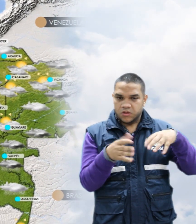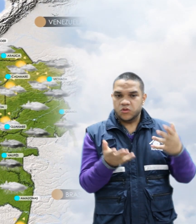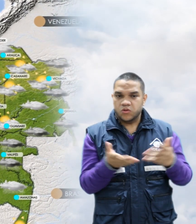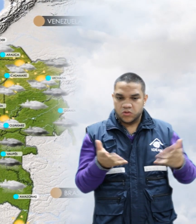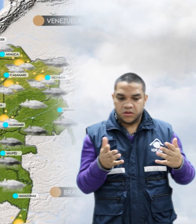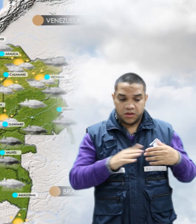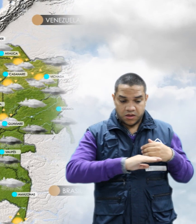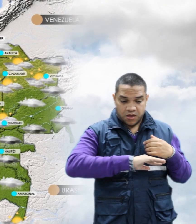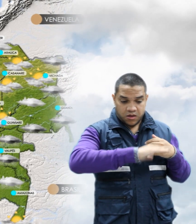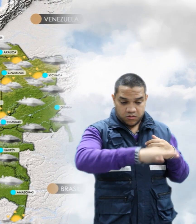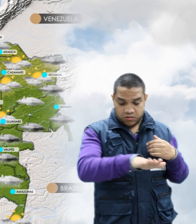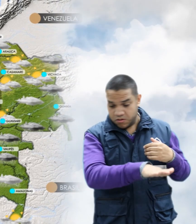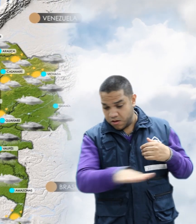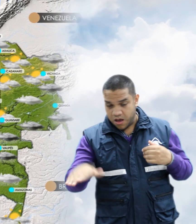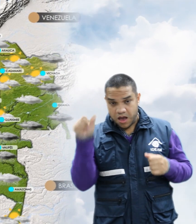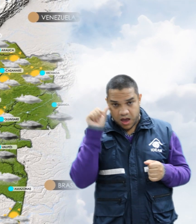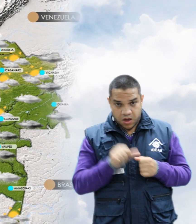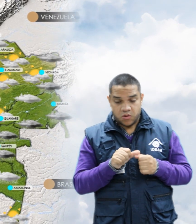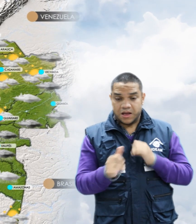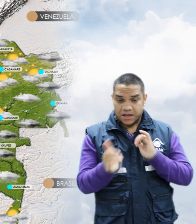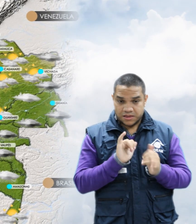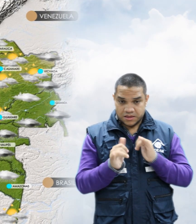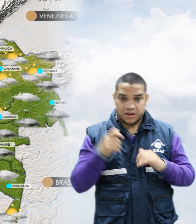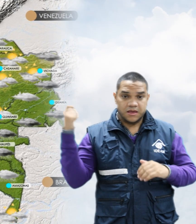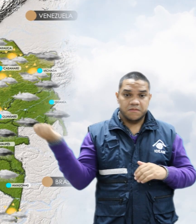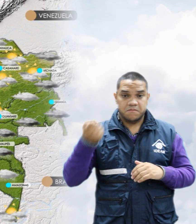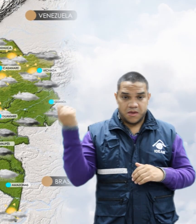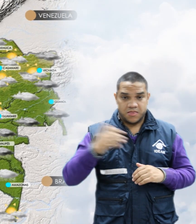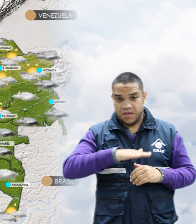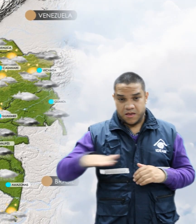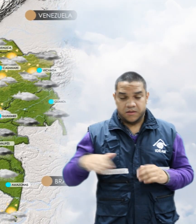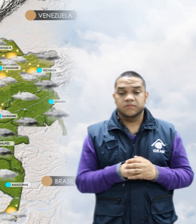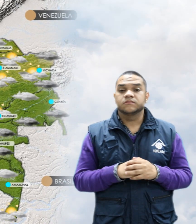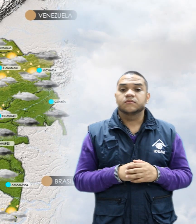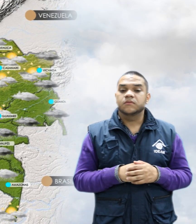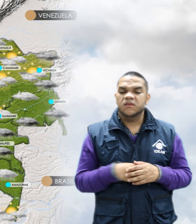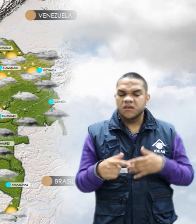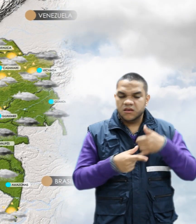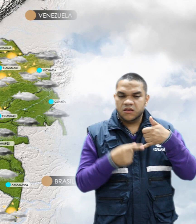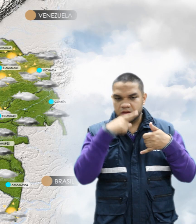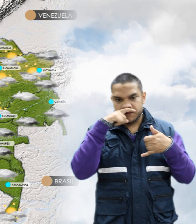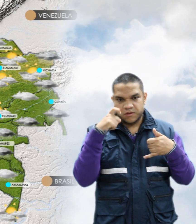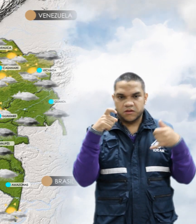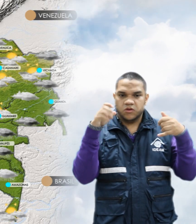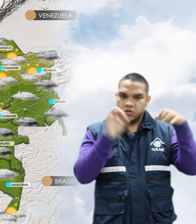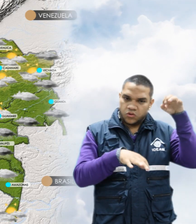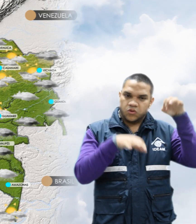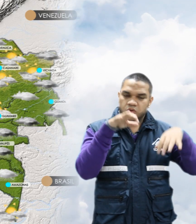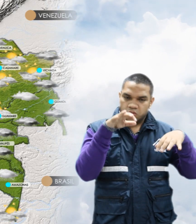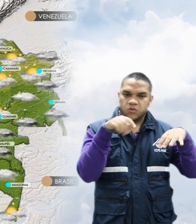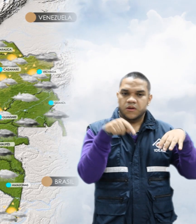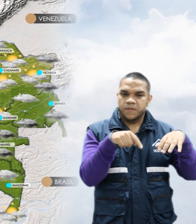sectores del pie de Monte de Arauca, Cazanare y Meta. Y para la región Amazónica, lluvias de carácter ligero a moderado